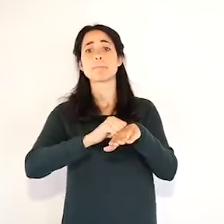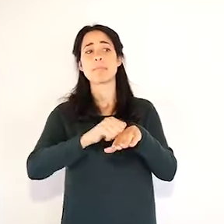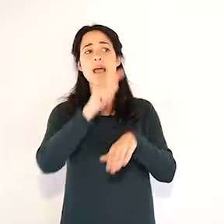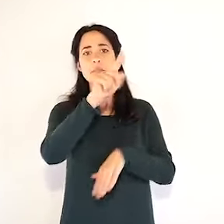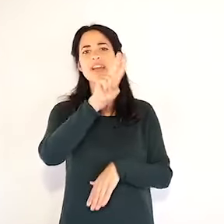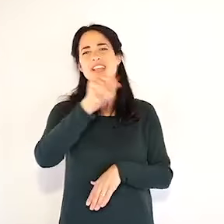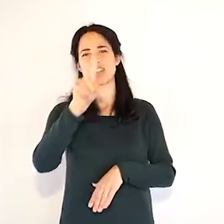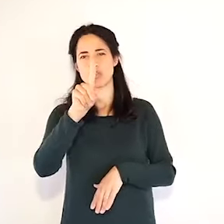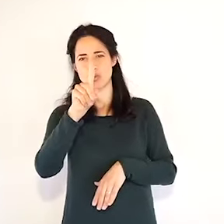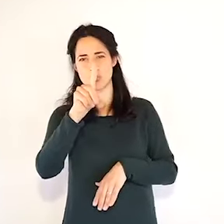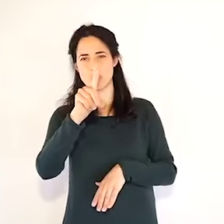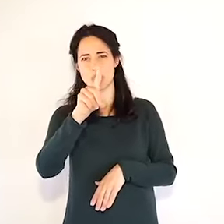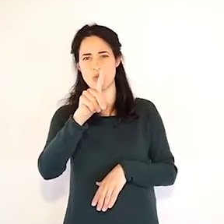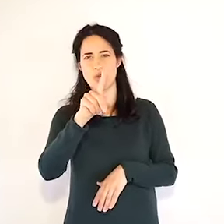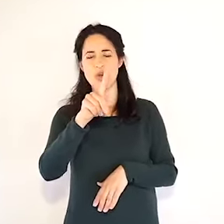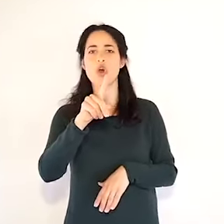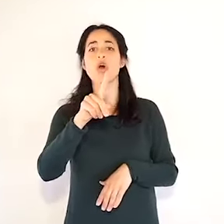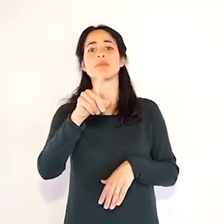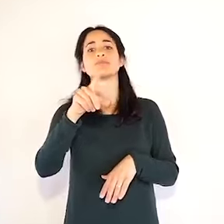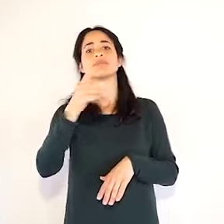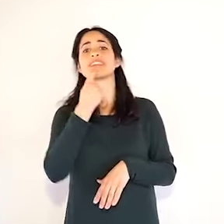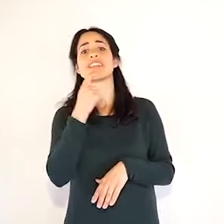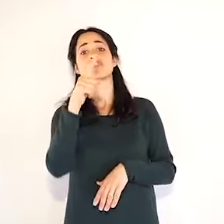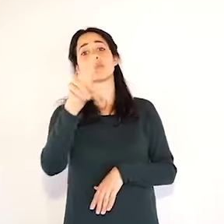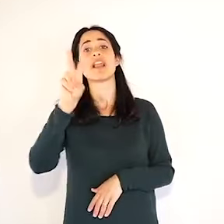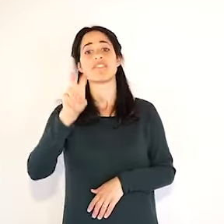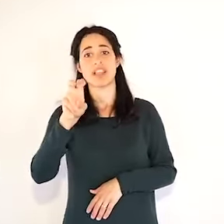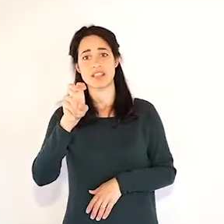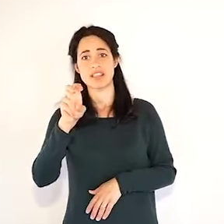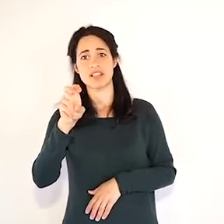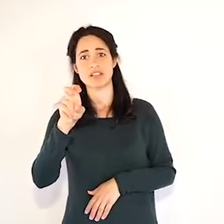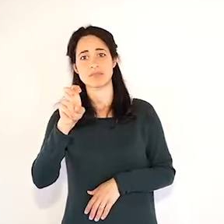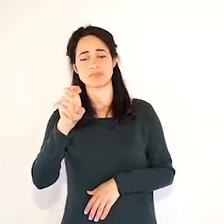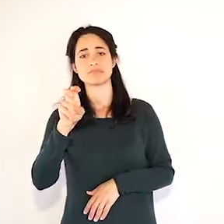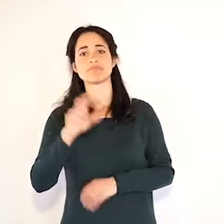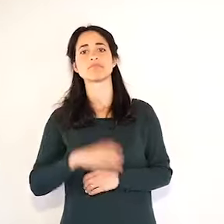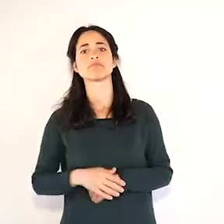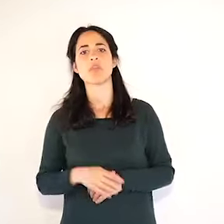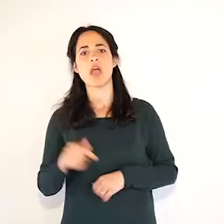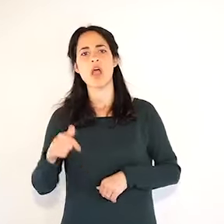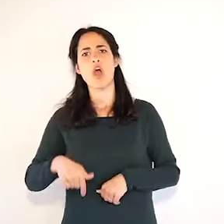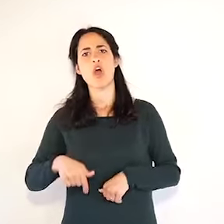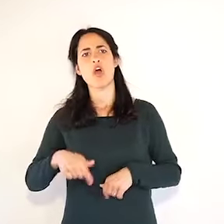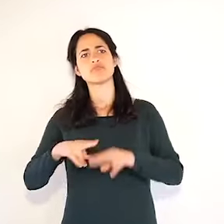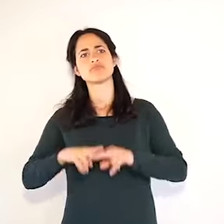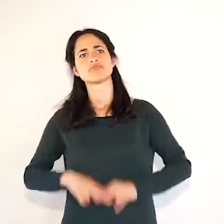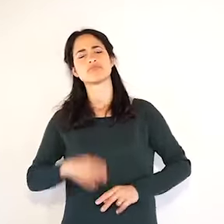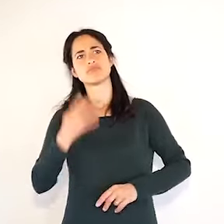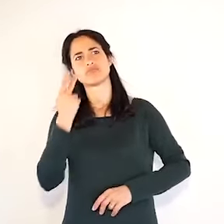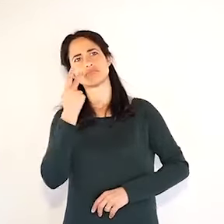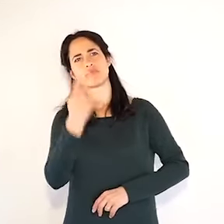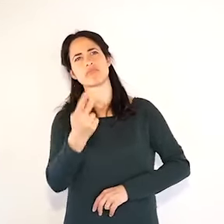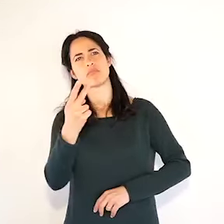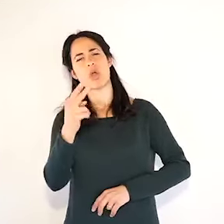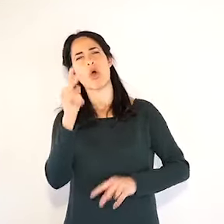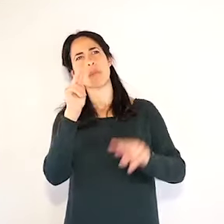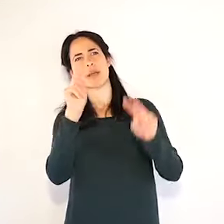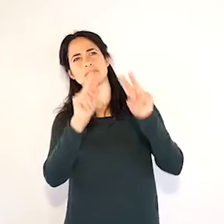Reggio Emilia. Vi fermo un attimo in questo caso per rappresentare che Parma sta